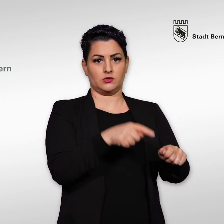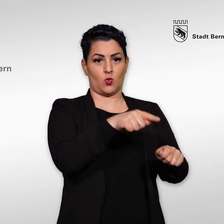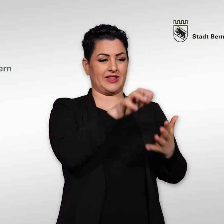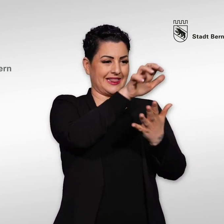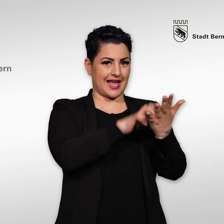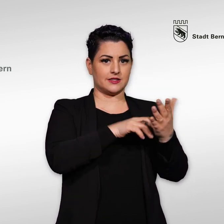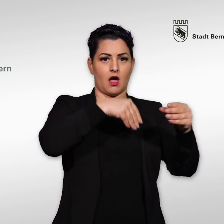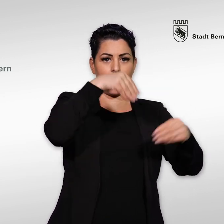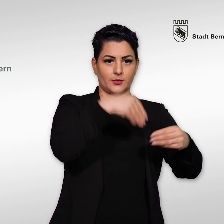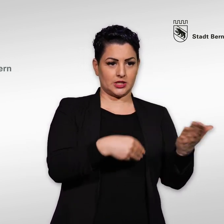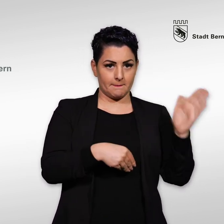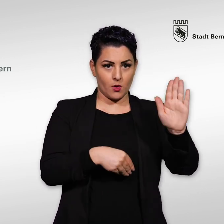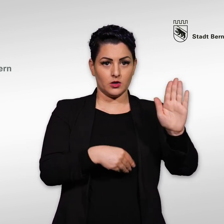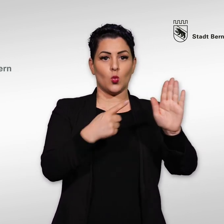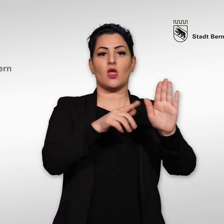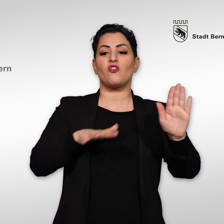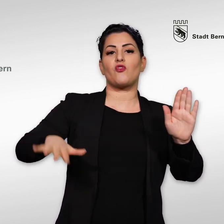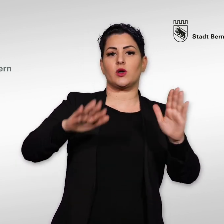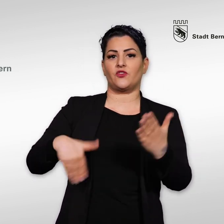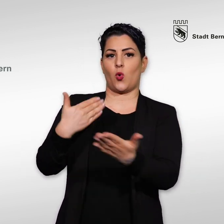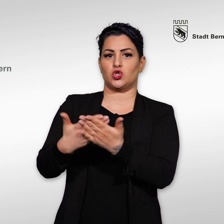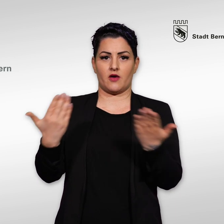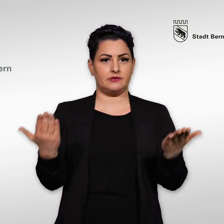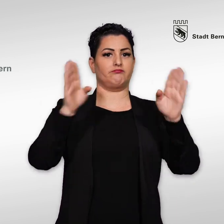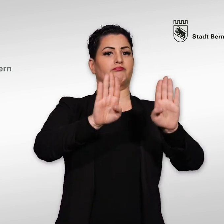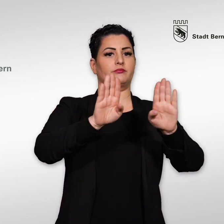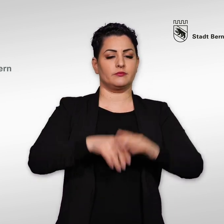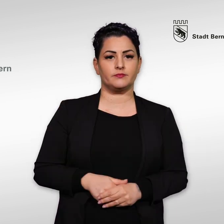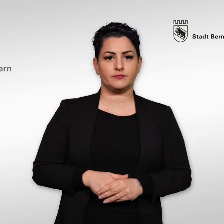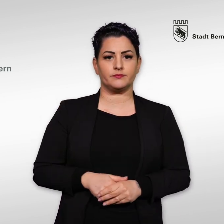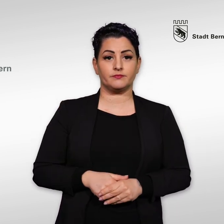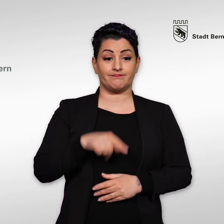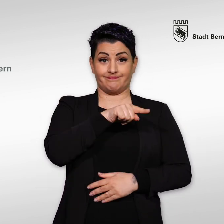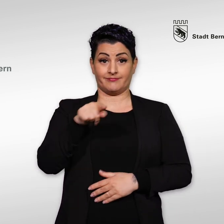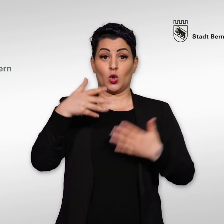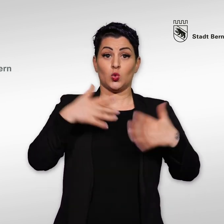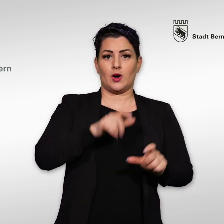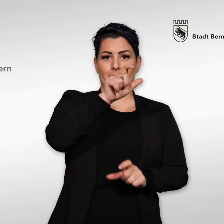Es dürfen ausschliesslich Personen unterschreiben, die in städtischen Angelegenheiten stimmberechtigt sind.